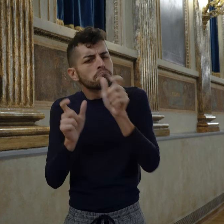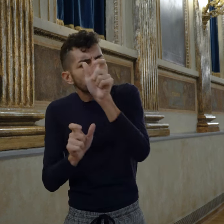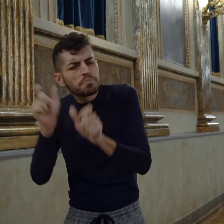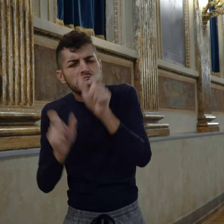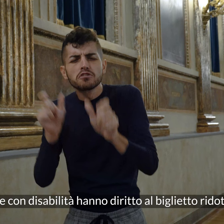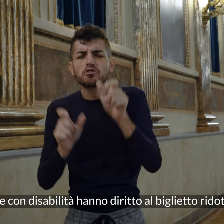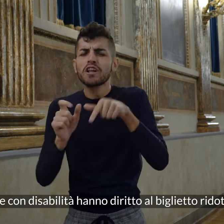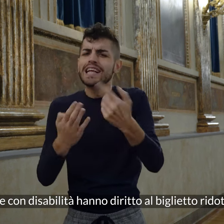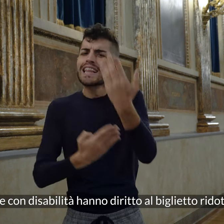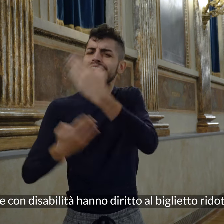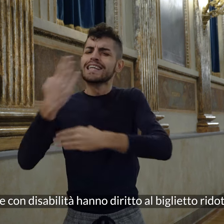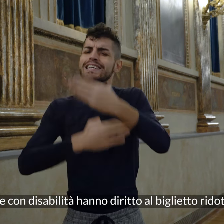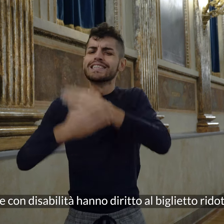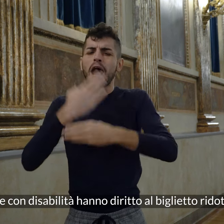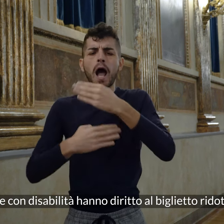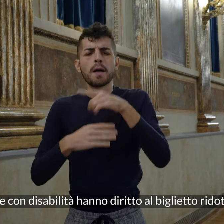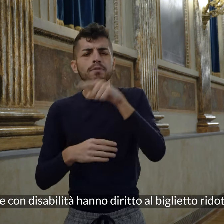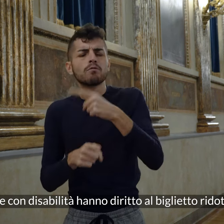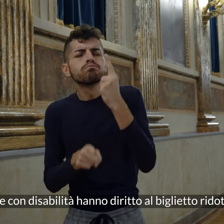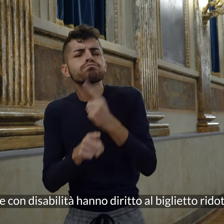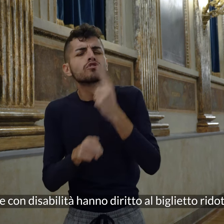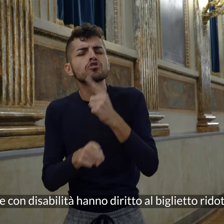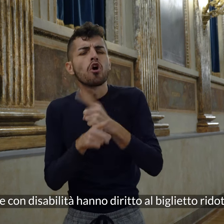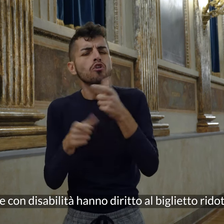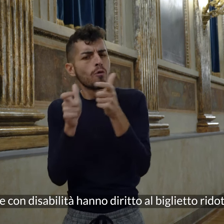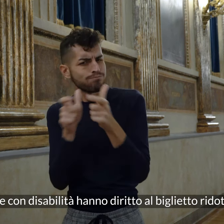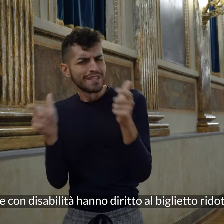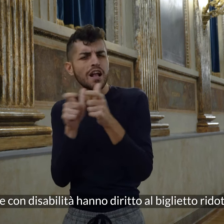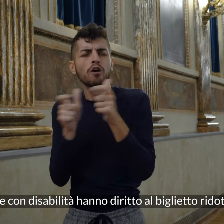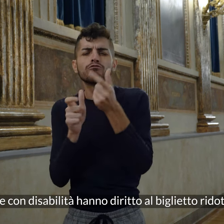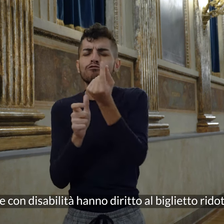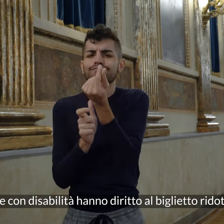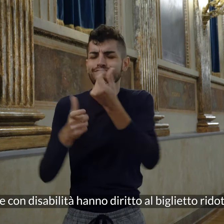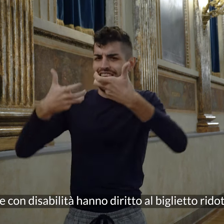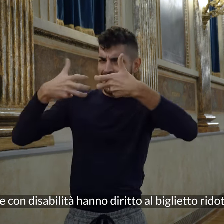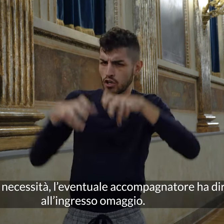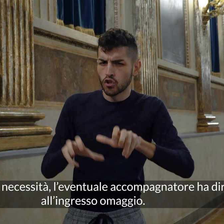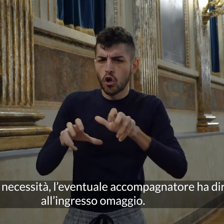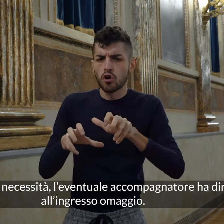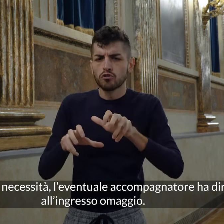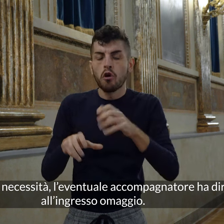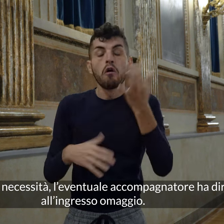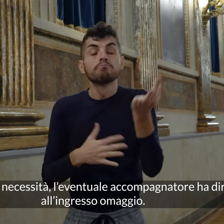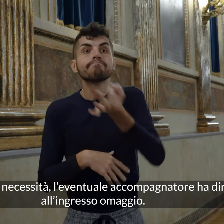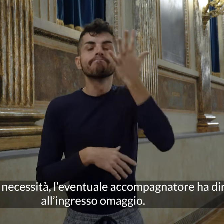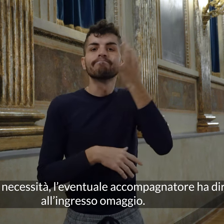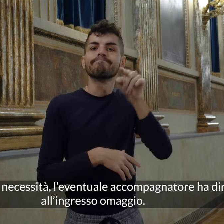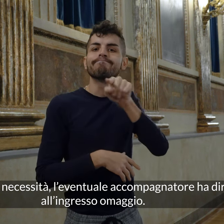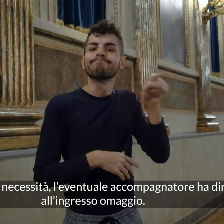Le persone con disabilità hanno diritto al biglietto ridotto e, in caso di necessità, l